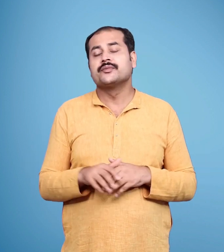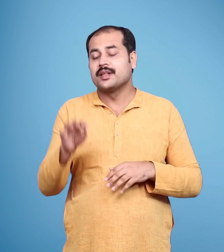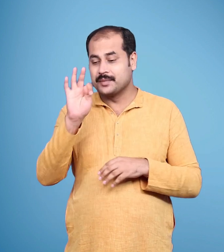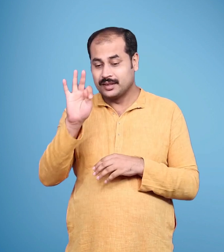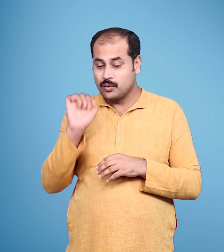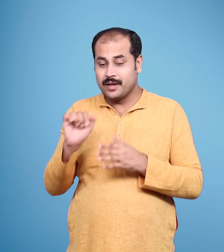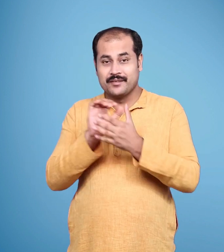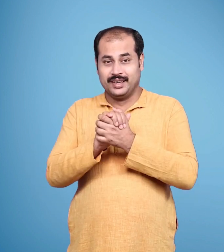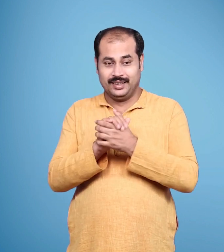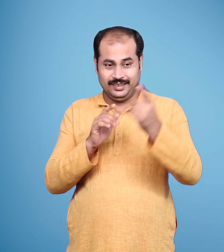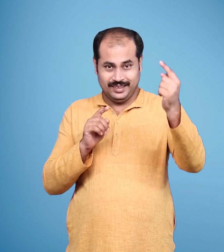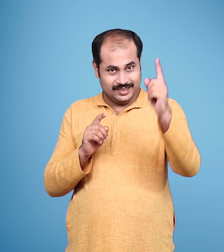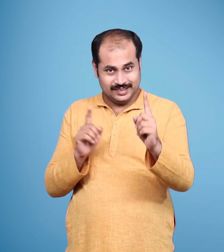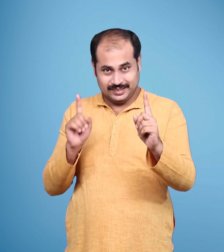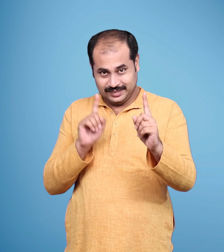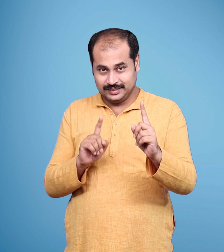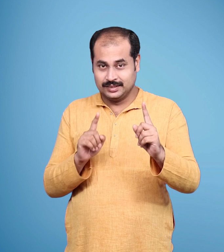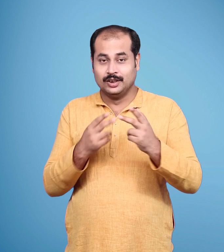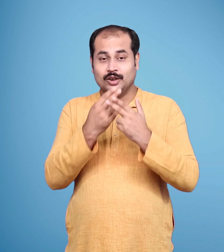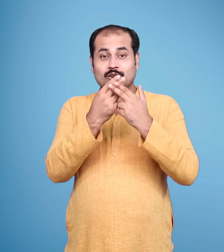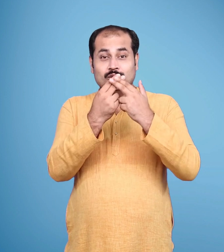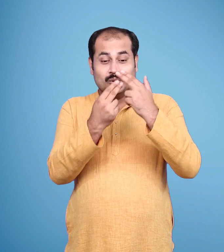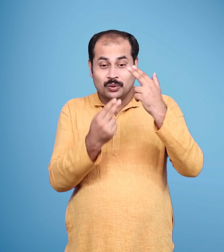संगी साथियों के साथ बादजीत में उन्होंने कहा